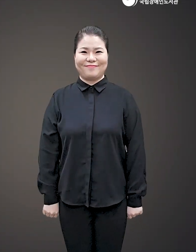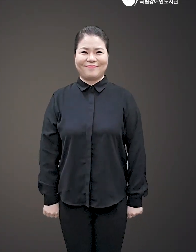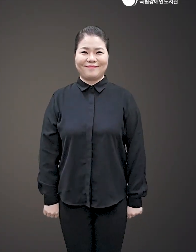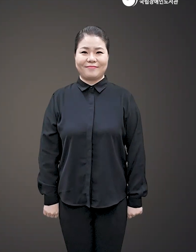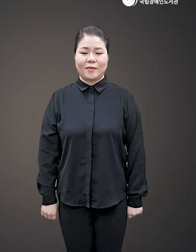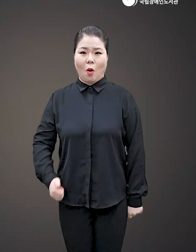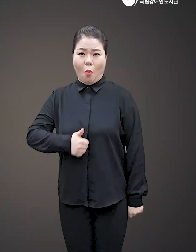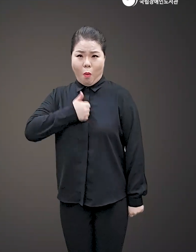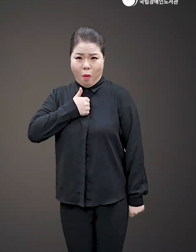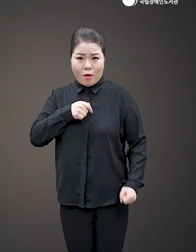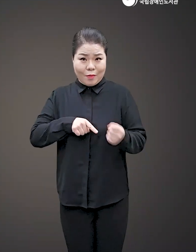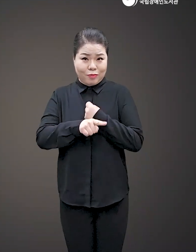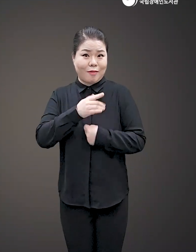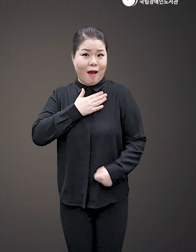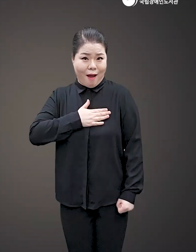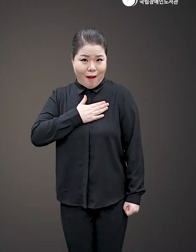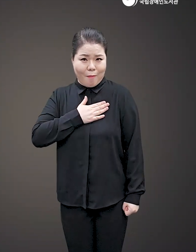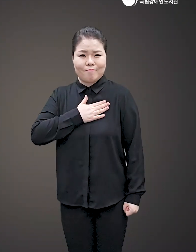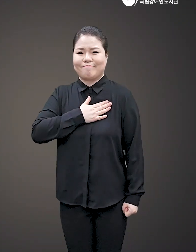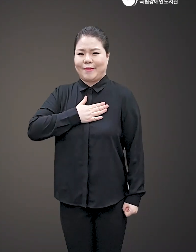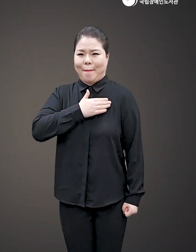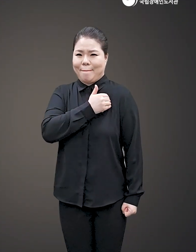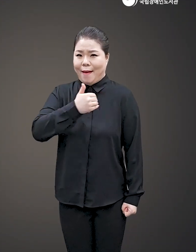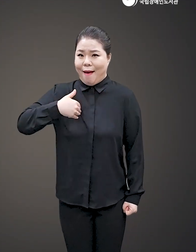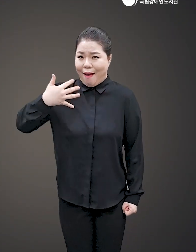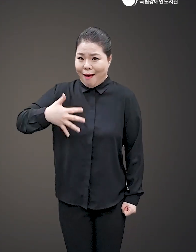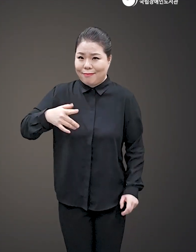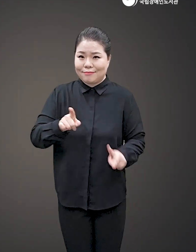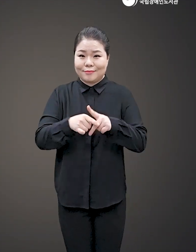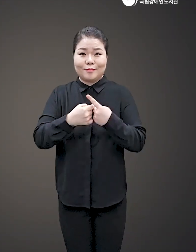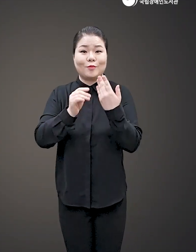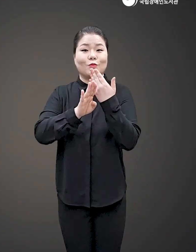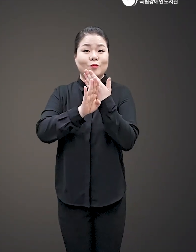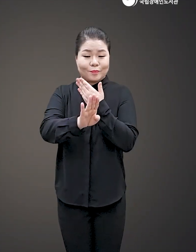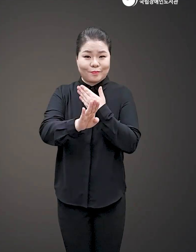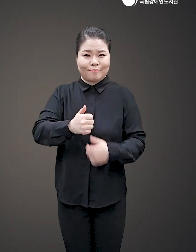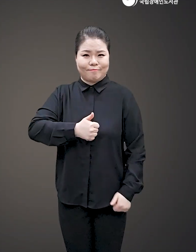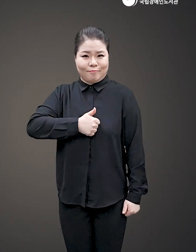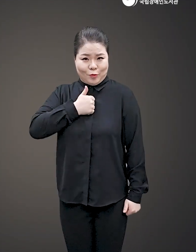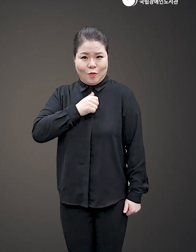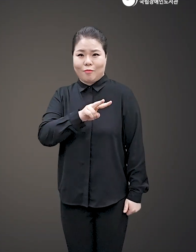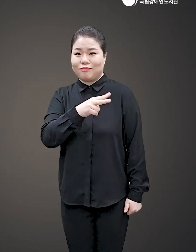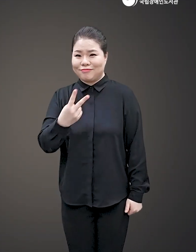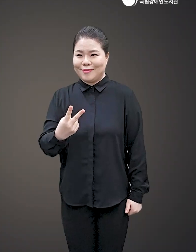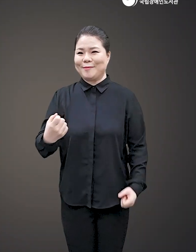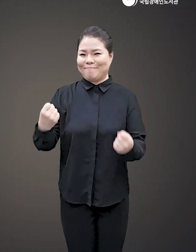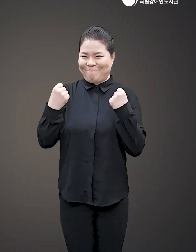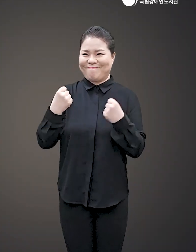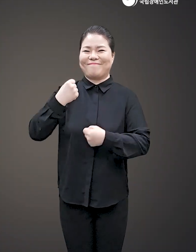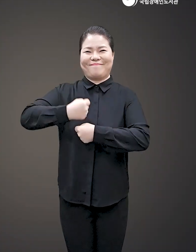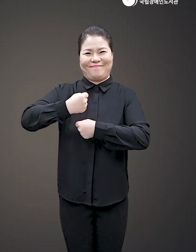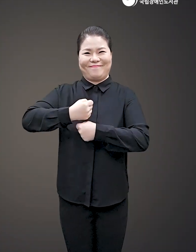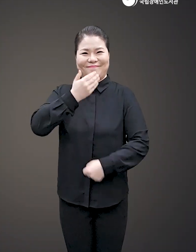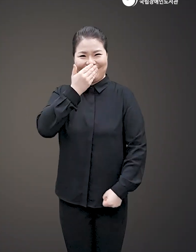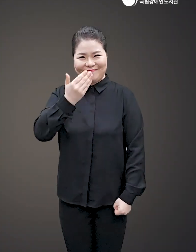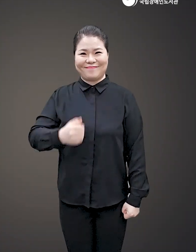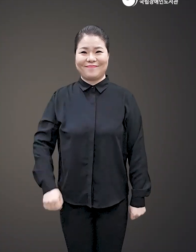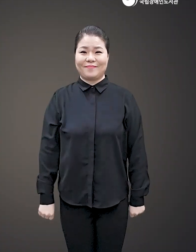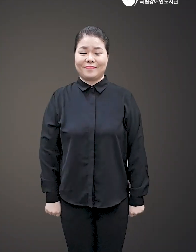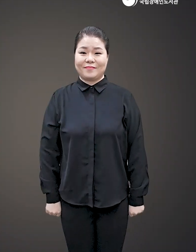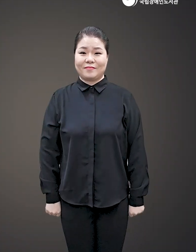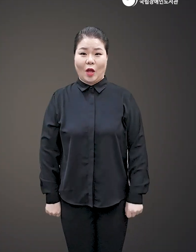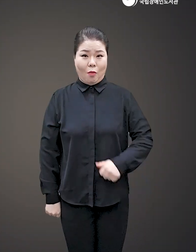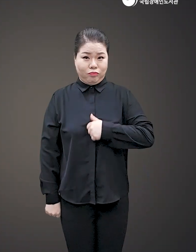분노하는 이유와 그 이면에 충족되지 못한 감정을 이해하다 보면 분노는 삶의 에너지로 전환될 수 있다